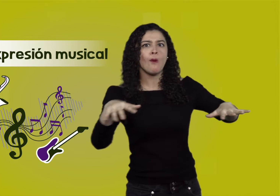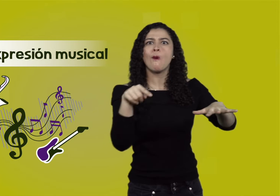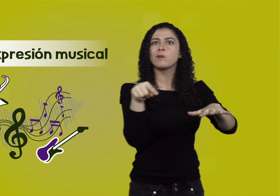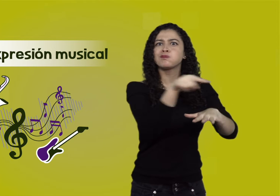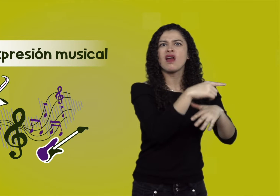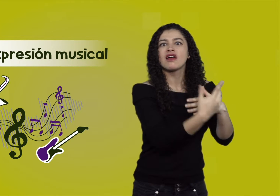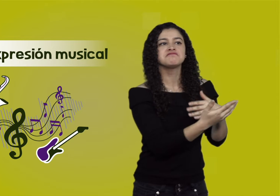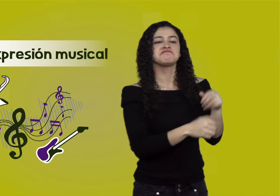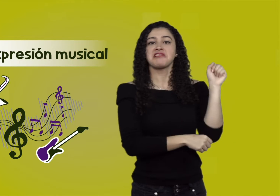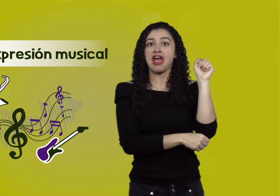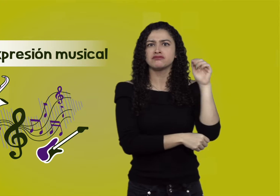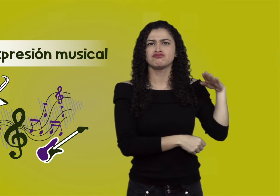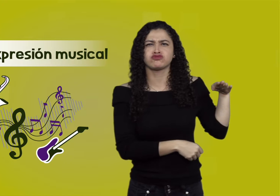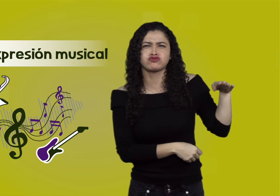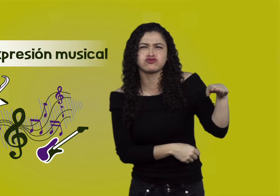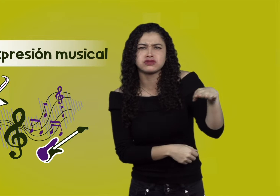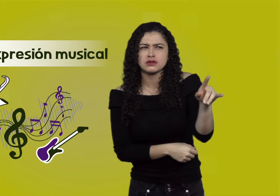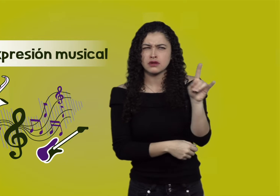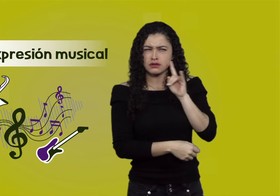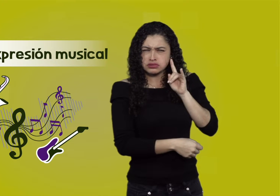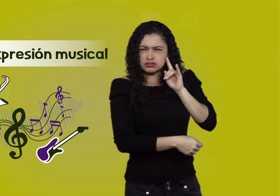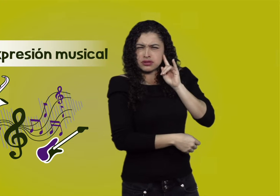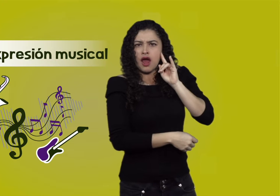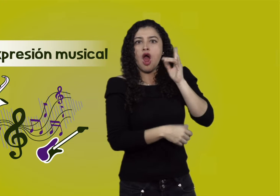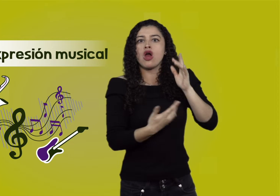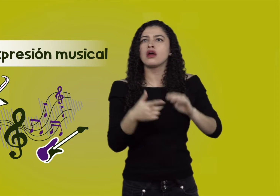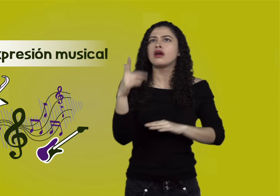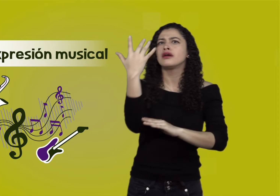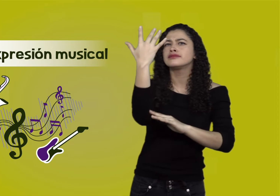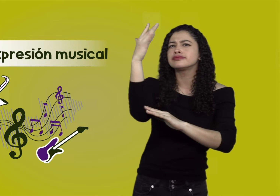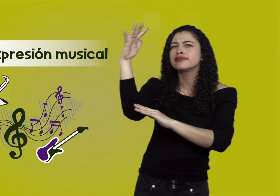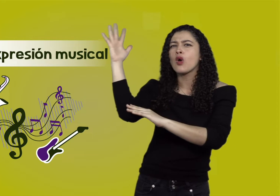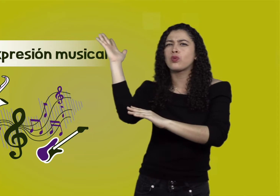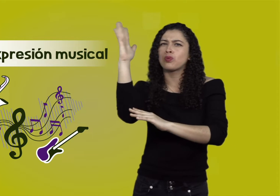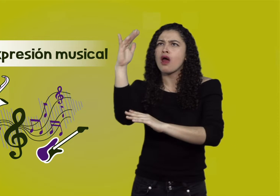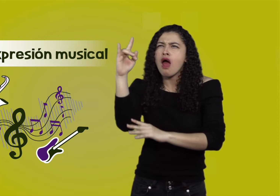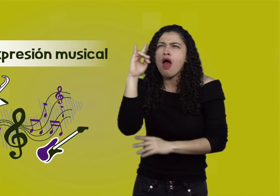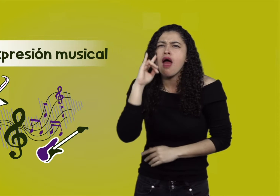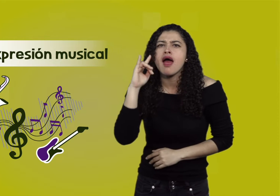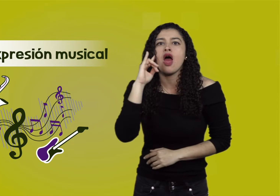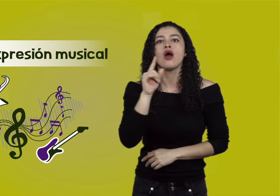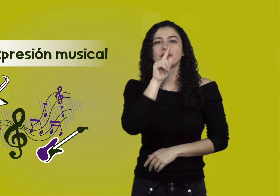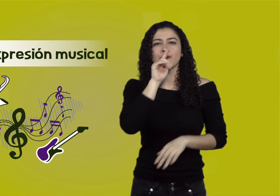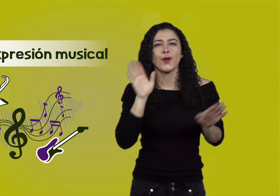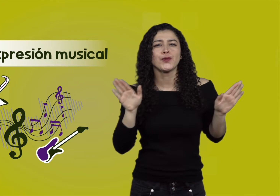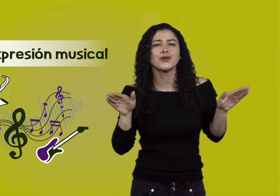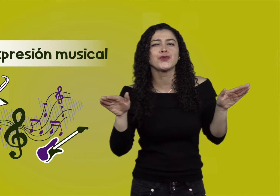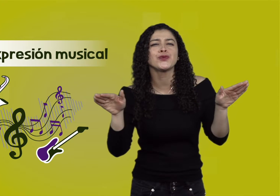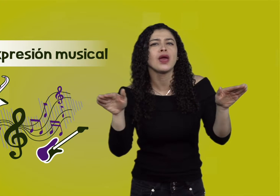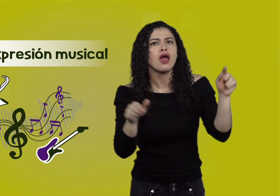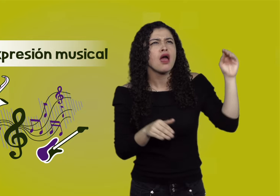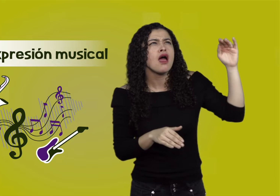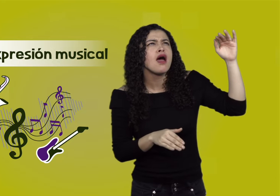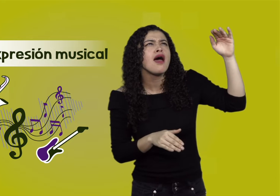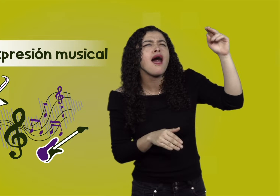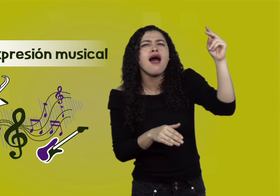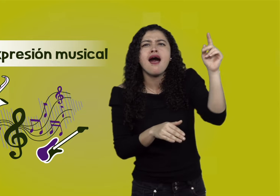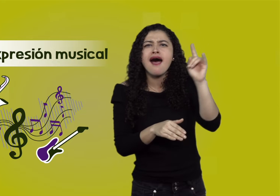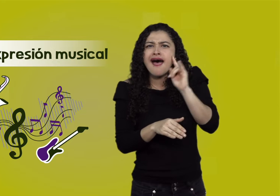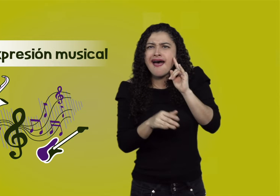Asimismo, reconocer los sonidos del exterior, como el de los carros, el movimiento de los árboles, el